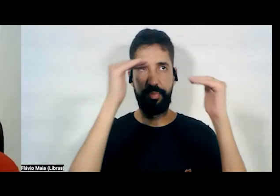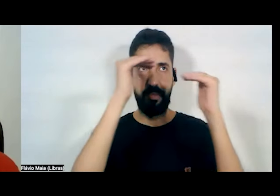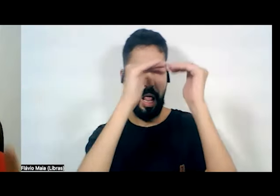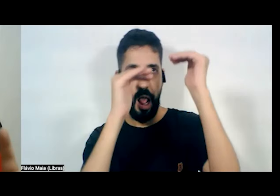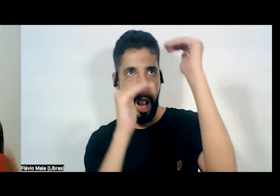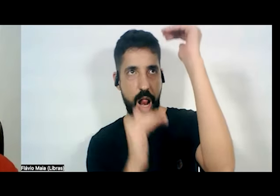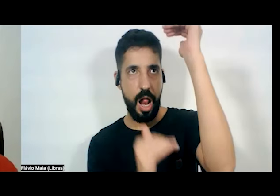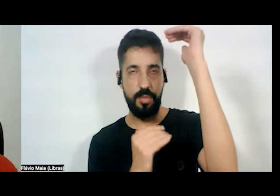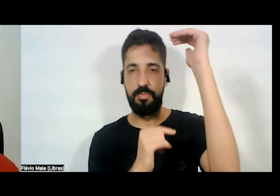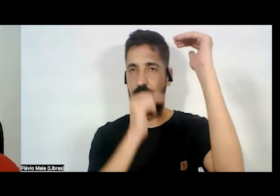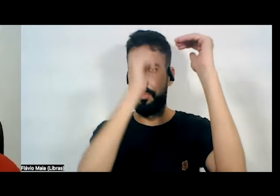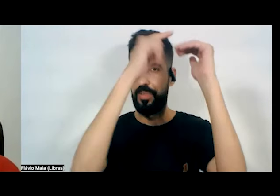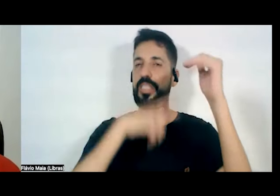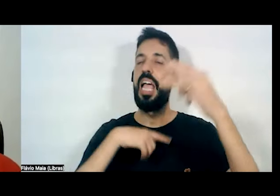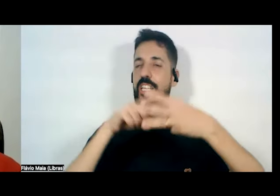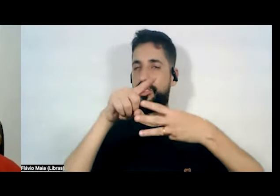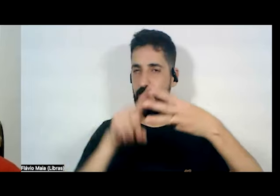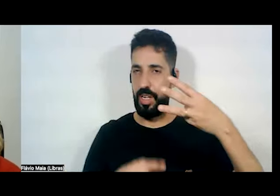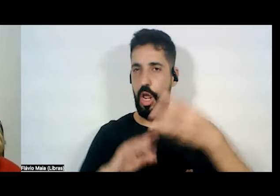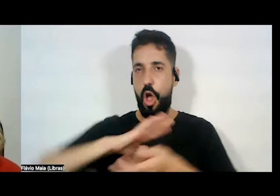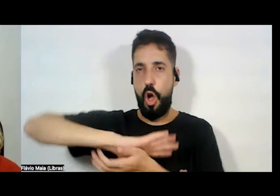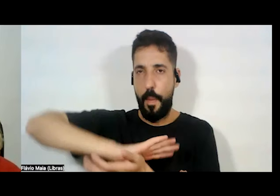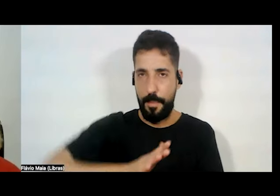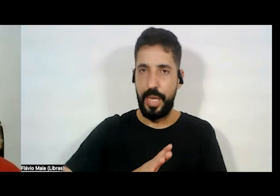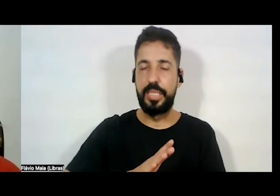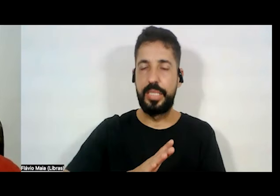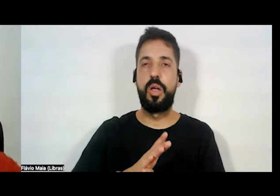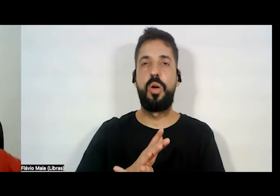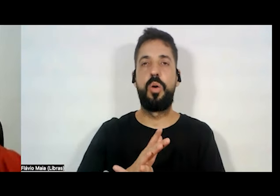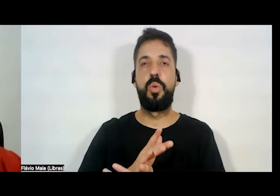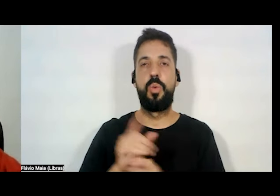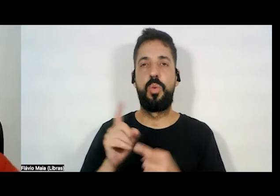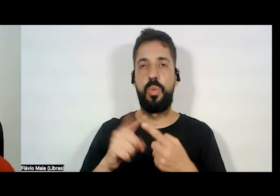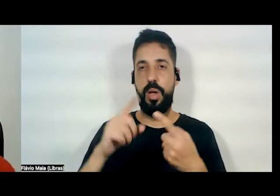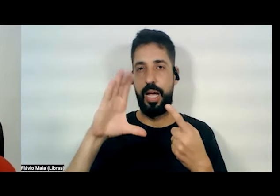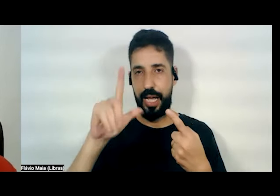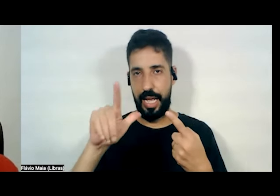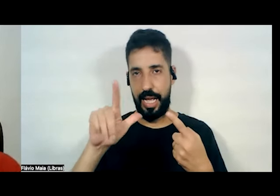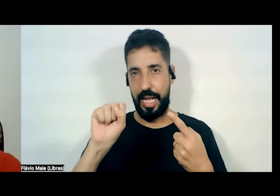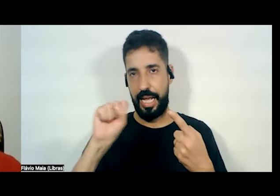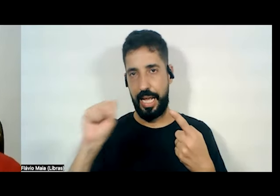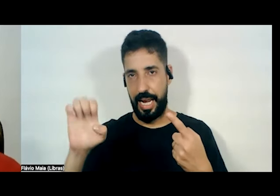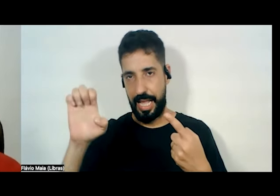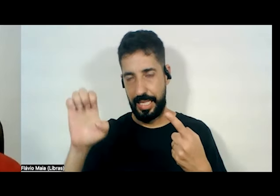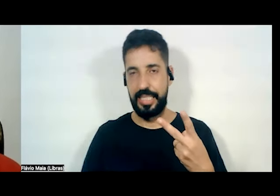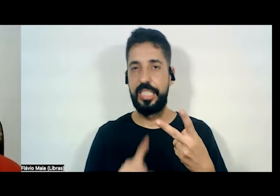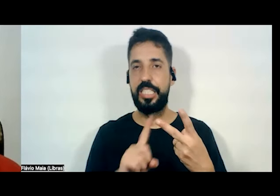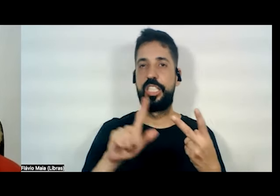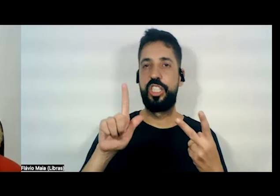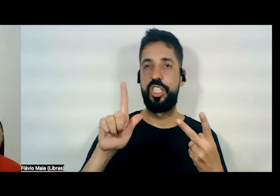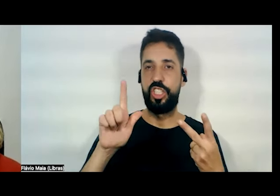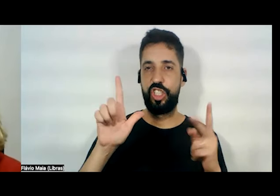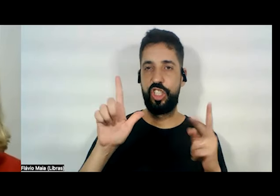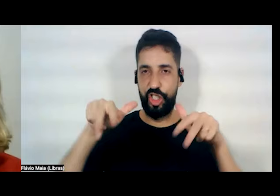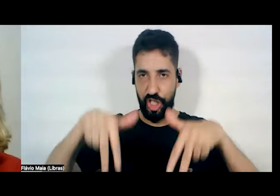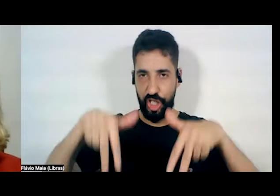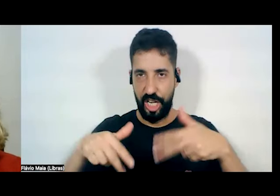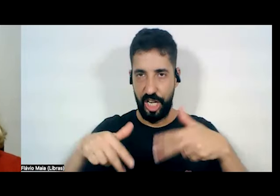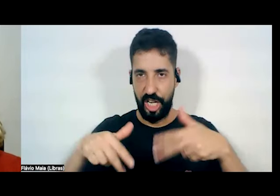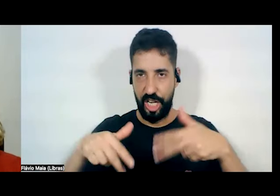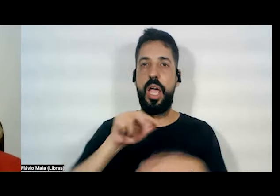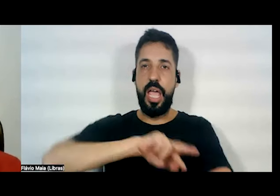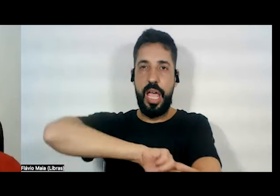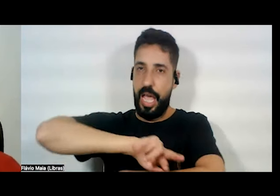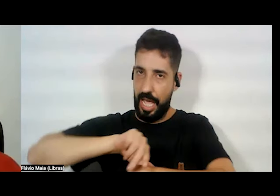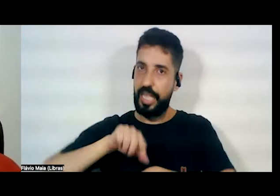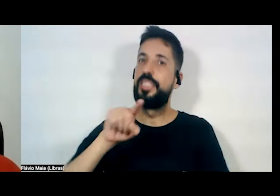opressões de classe, de gênero e raça, produziram opressões que definiram hierarquias, que definem,